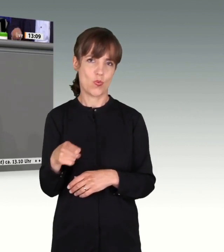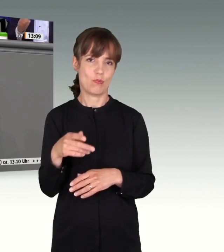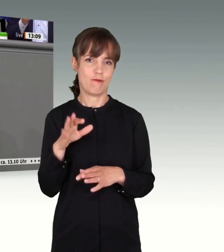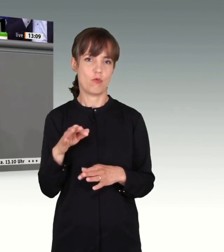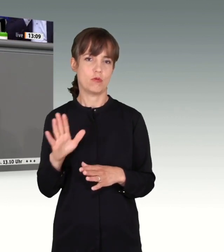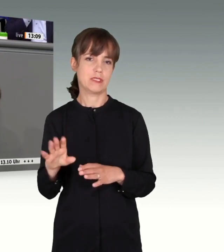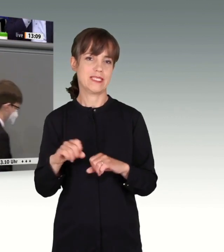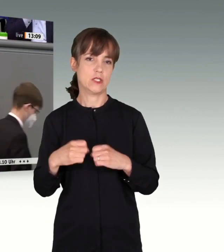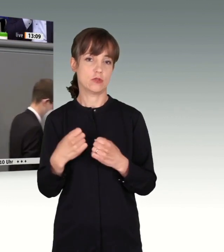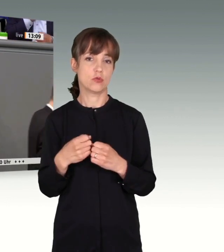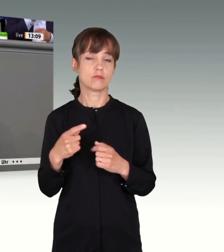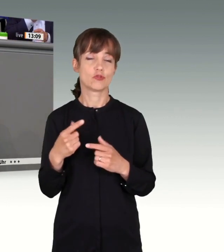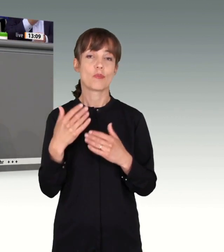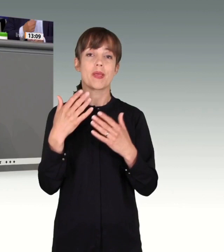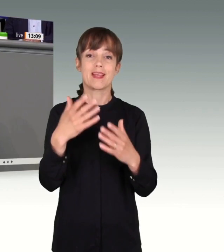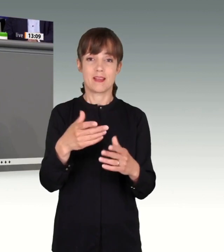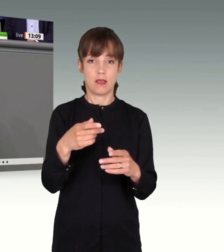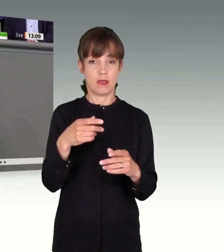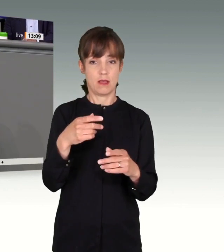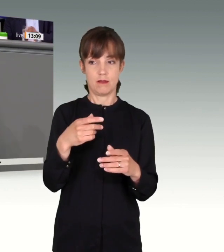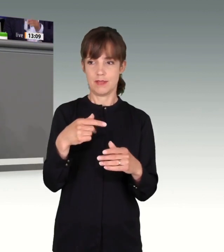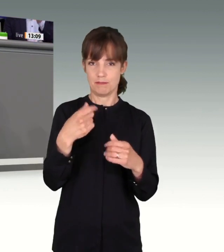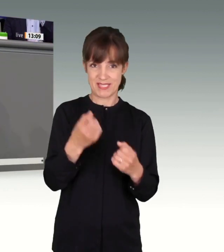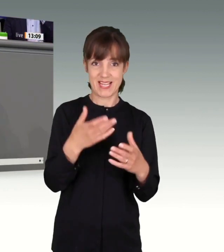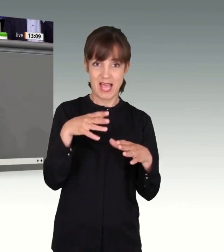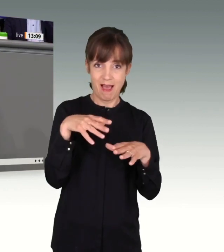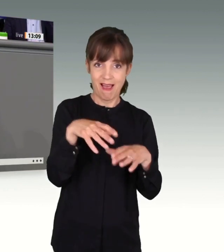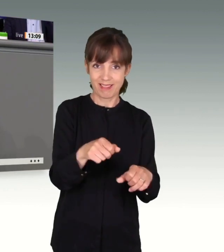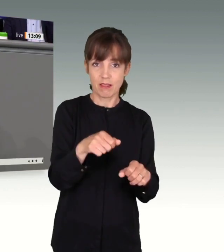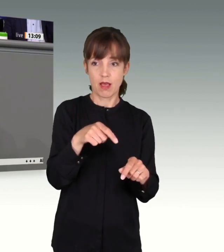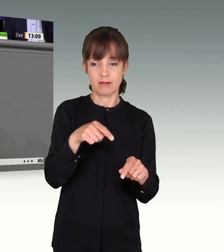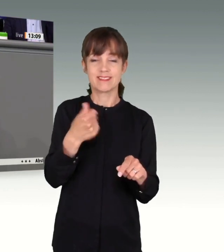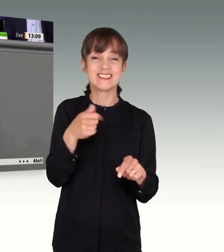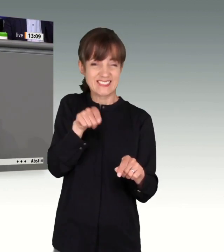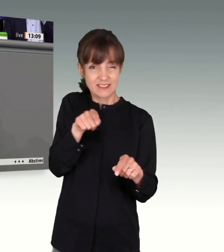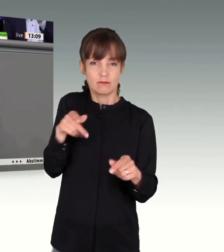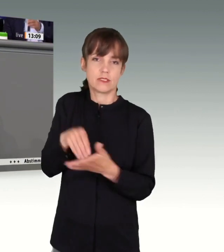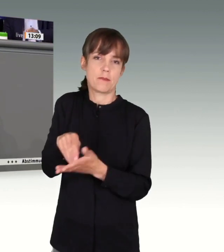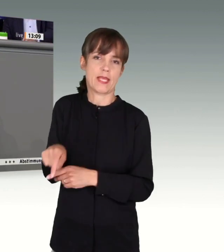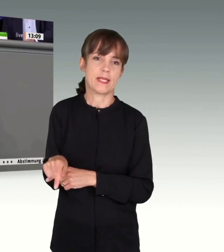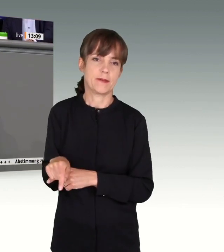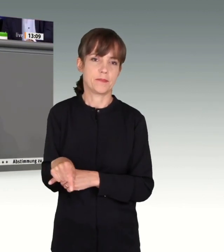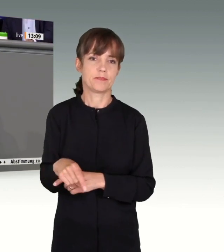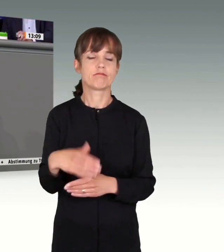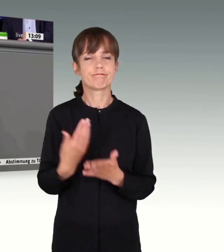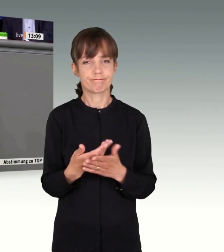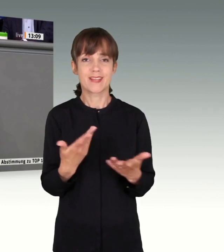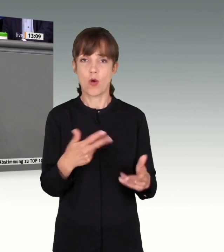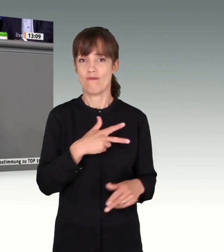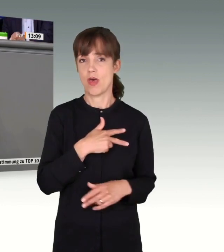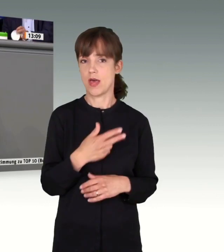Der spätere Attentäter war einer davon. Und ja, das gehört zur Wahrheit auch dazu. Auf diese Situation